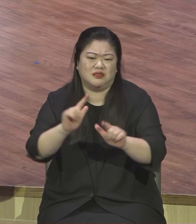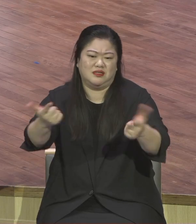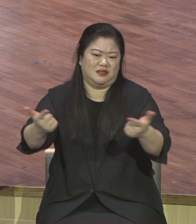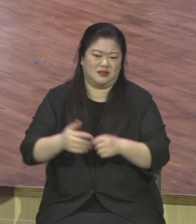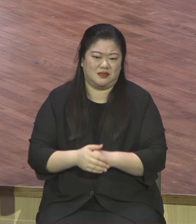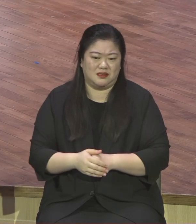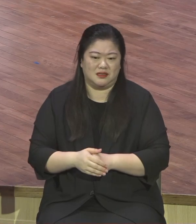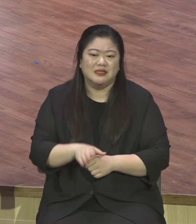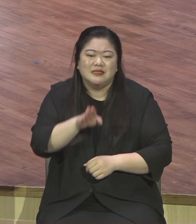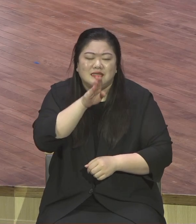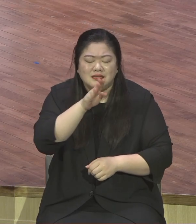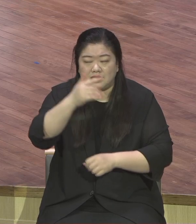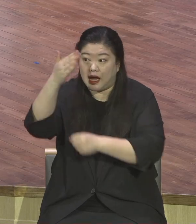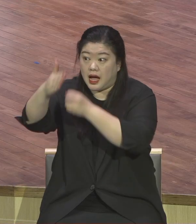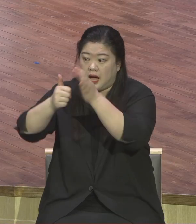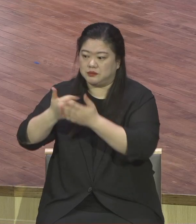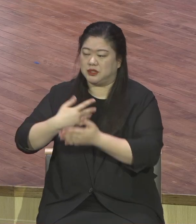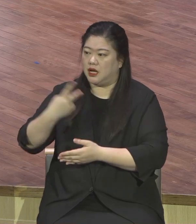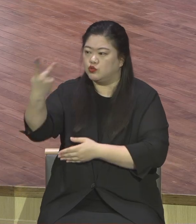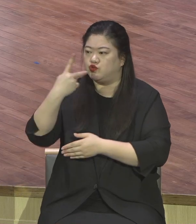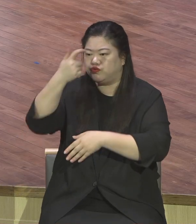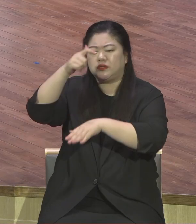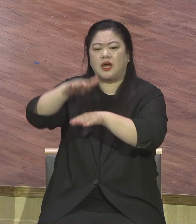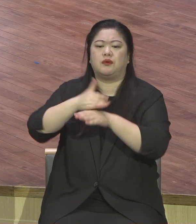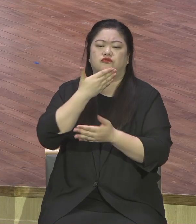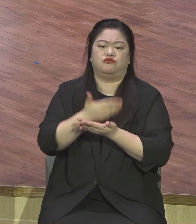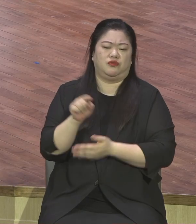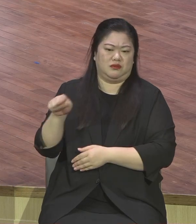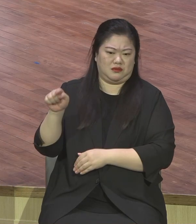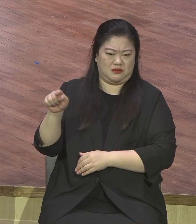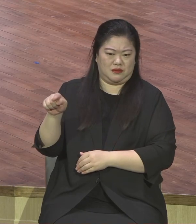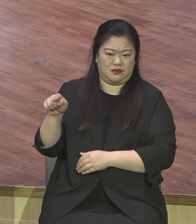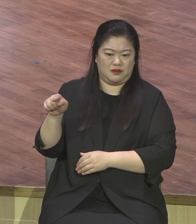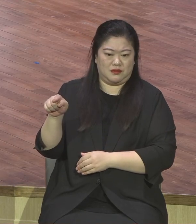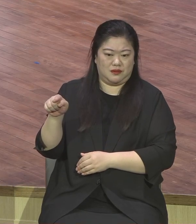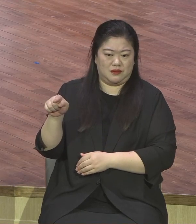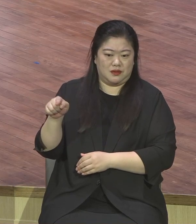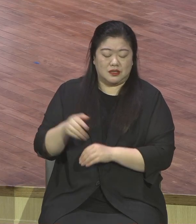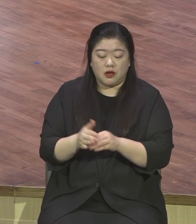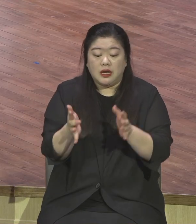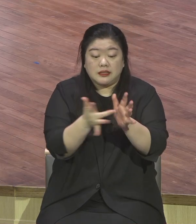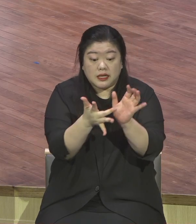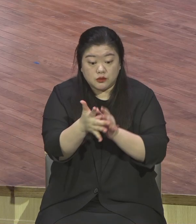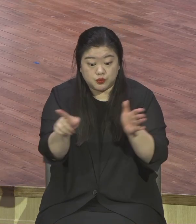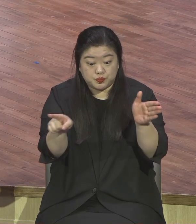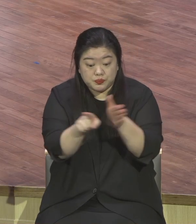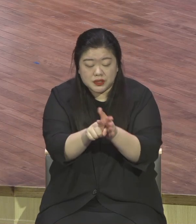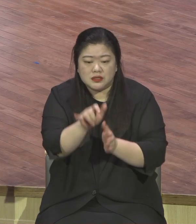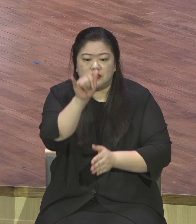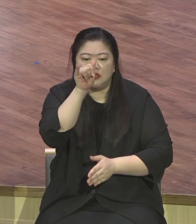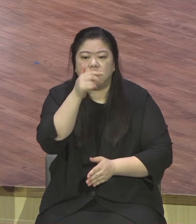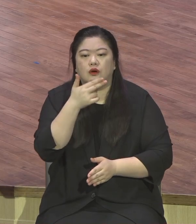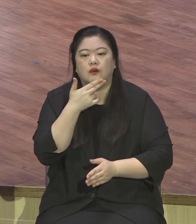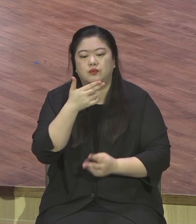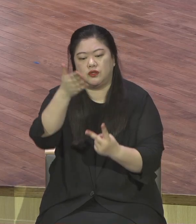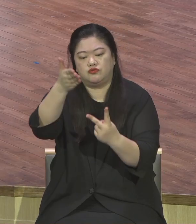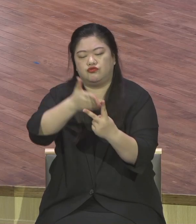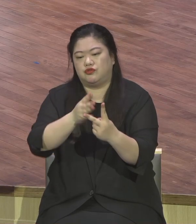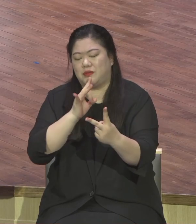방해하는 사람 더 많다니까요 그러니까 예수를 믿느냐 안 믿느냐는 엄청난 얘기예요 영접했으니까